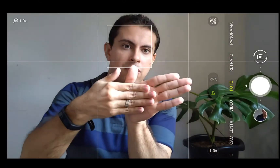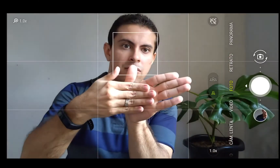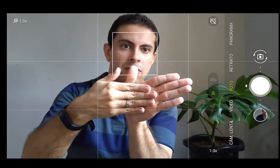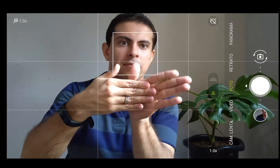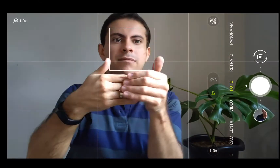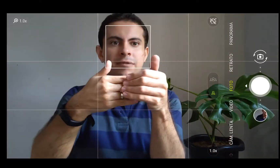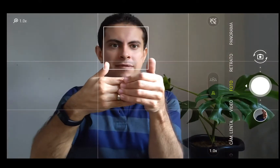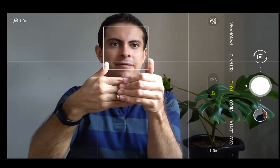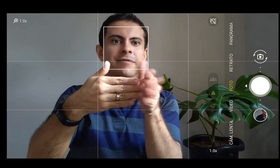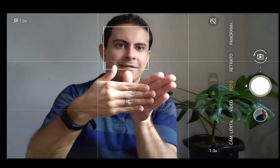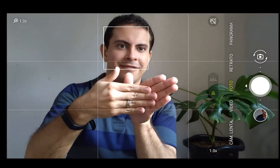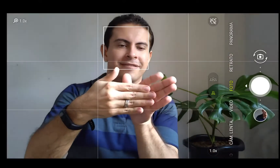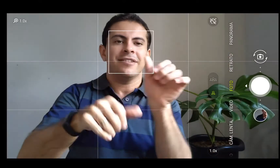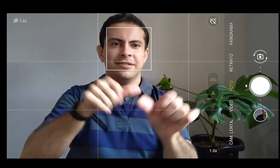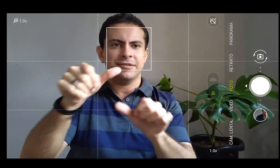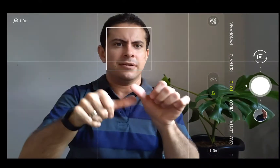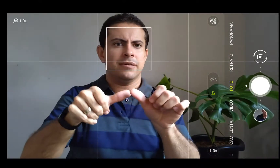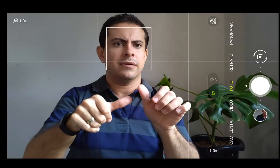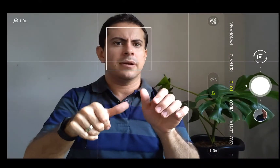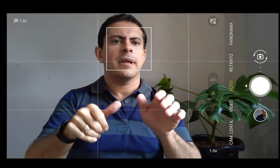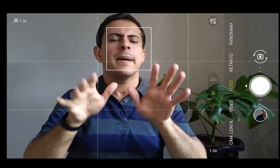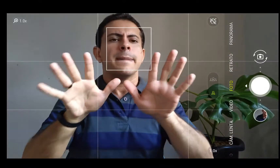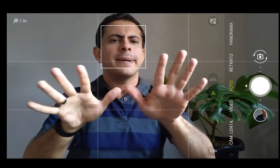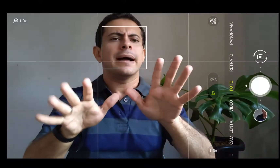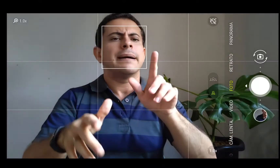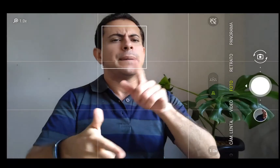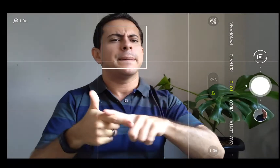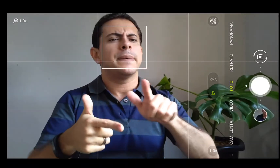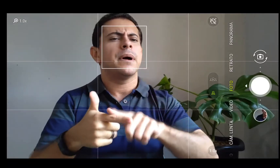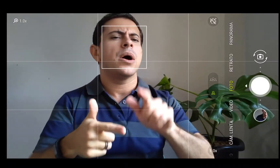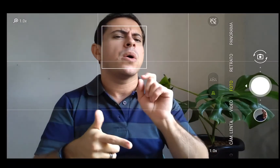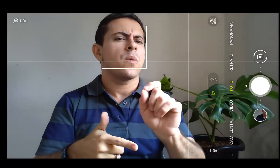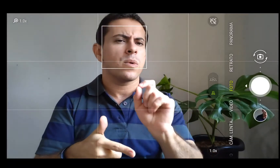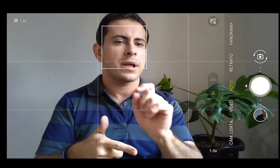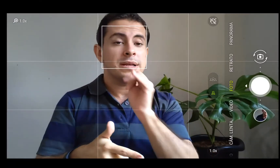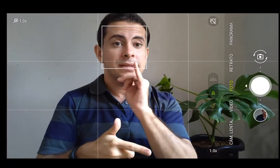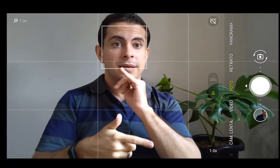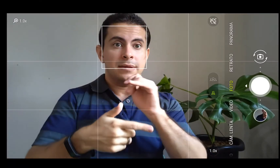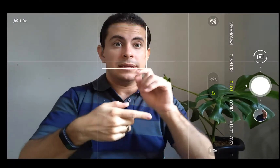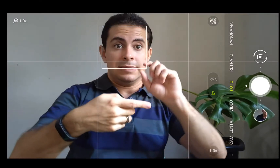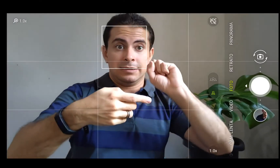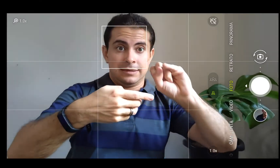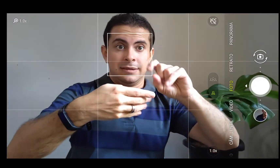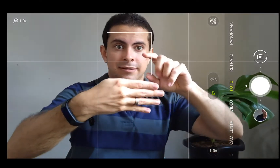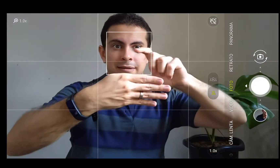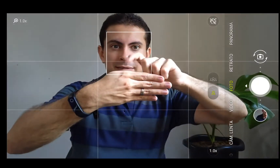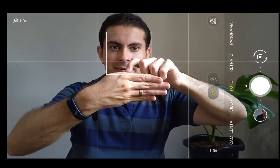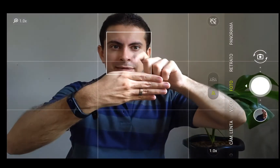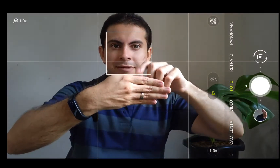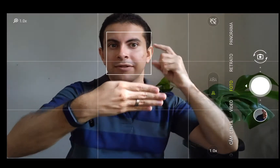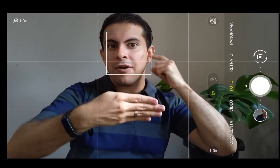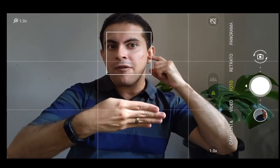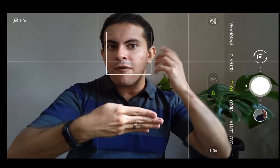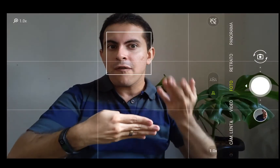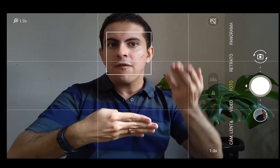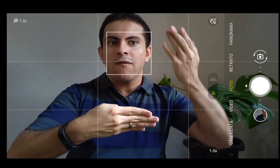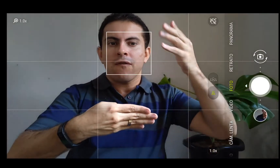Agora, temos um problema. Por quê? Se a gente apertar os botões de volume, for segurando, dá para você mexer o ângulo da câmera.